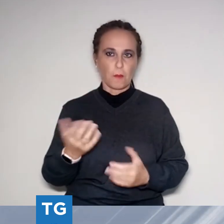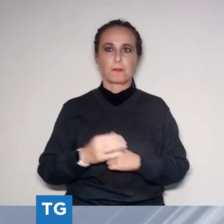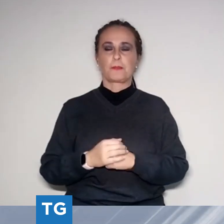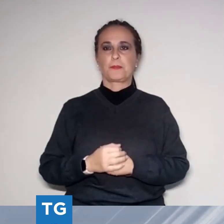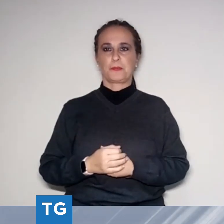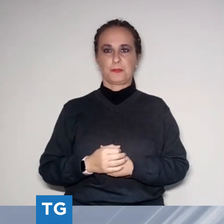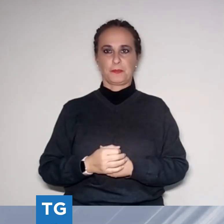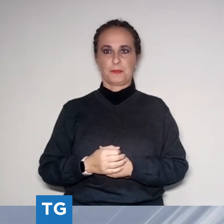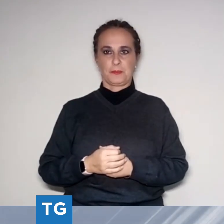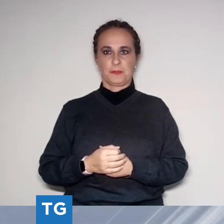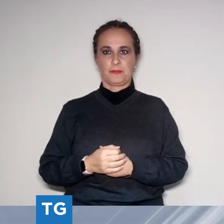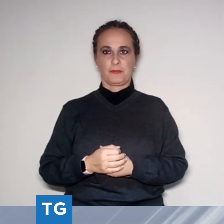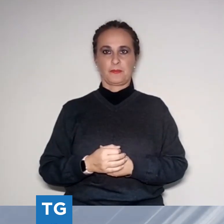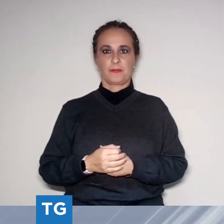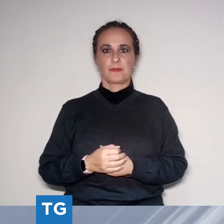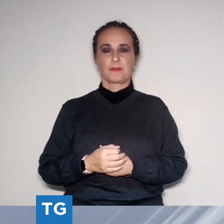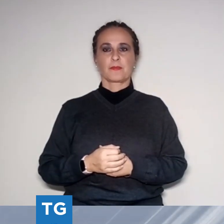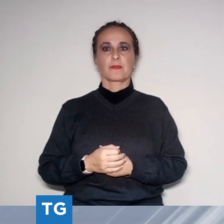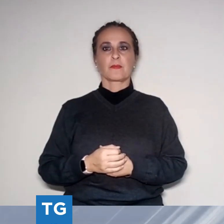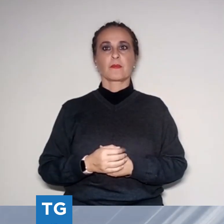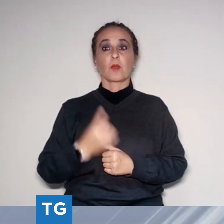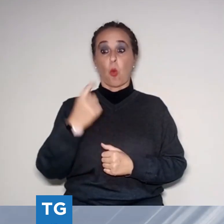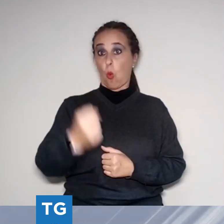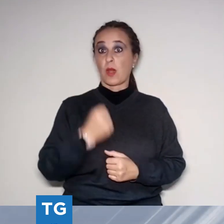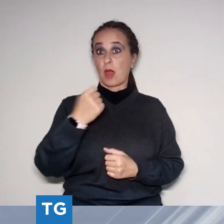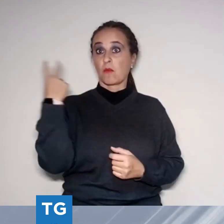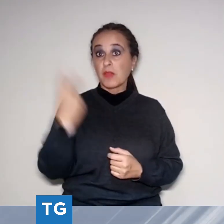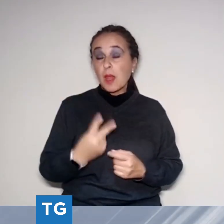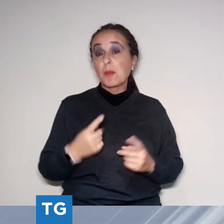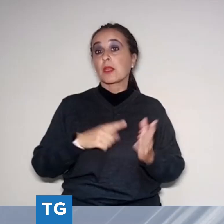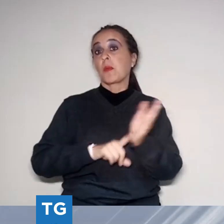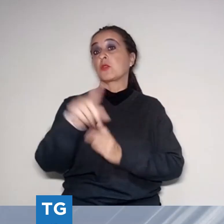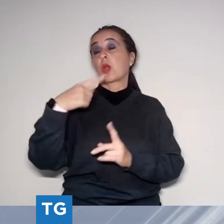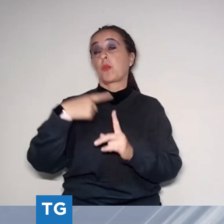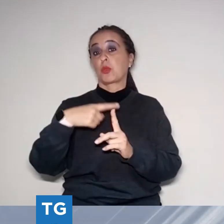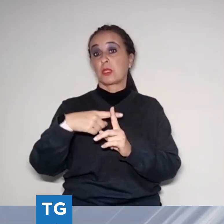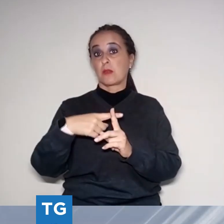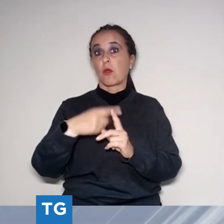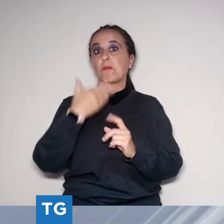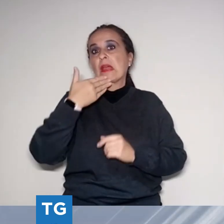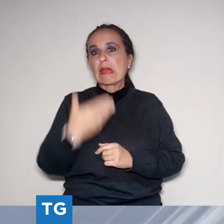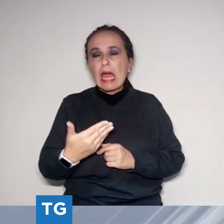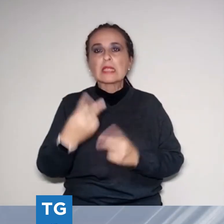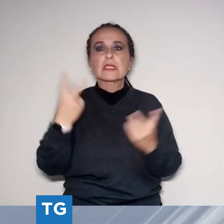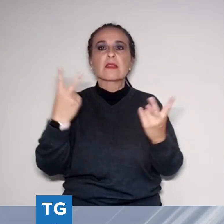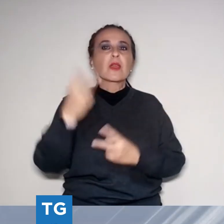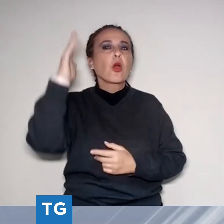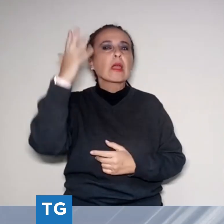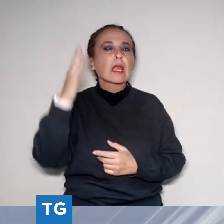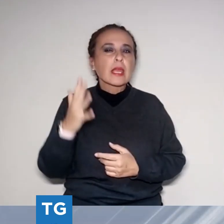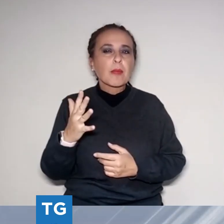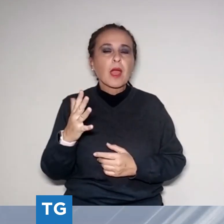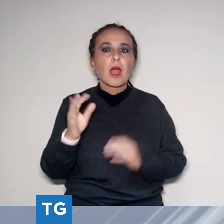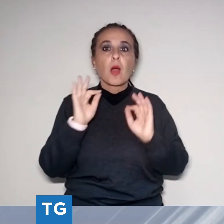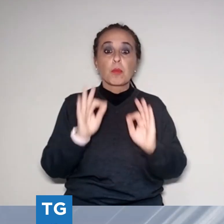della frangitura. Un'annata positiva dunque grazie soprattutto ai fattori climatici pressoché ideali nei mesi cardine nella